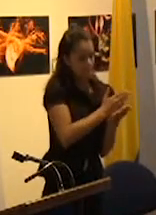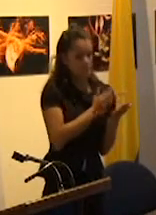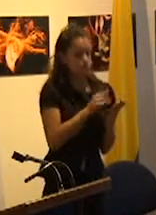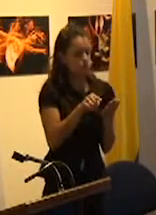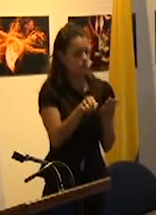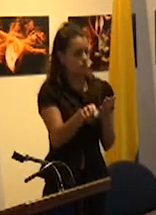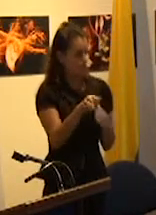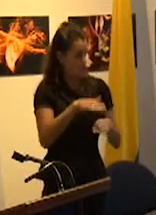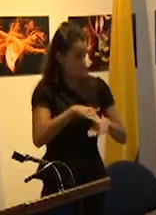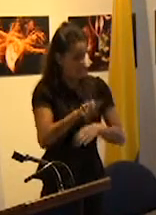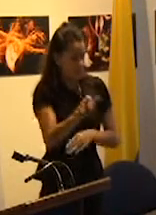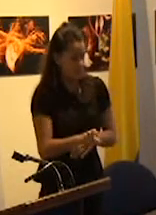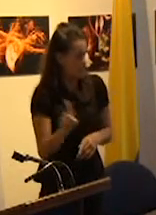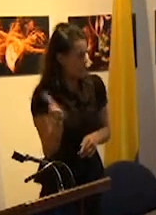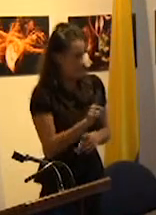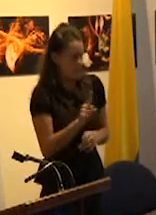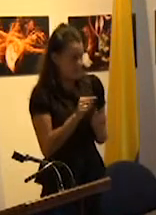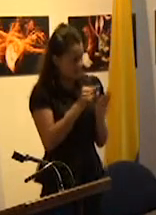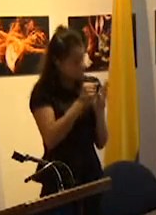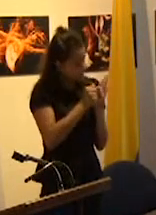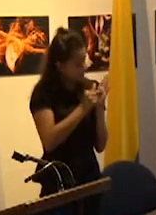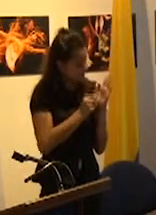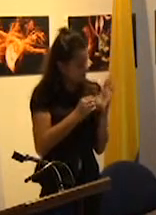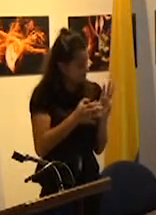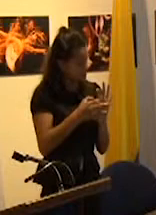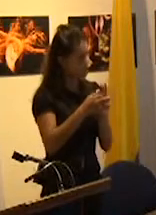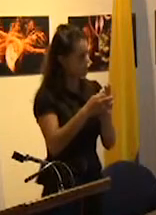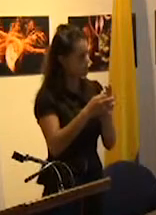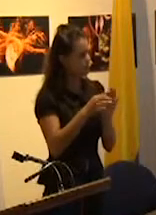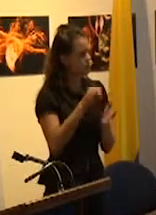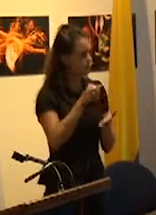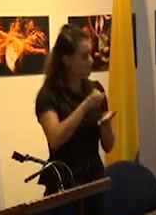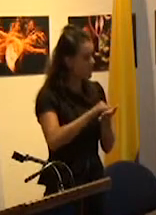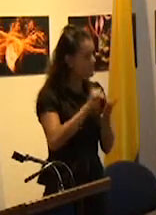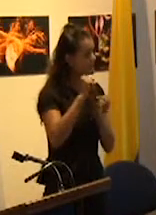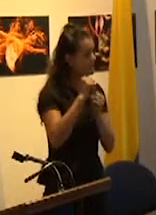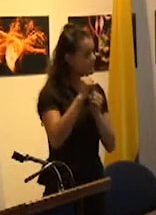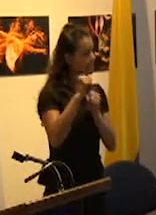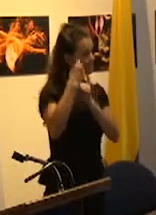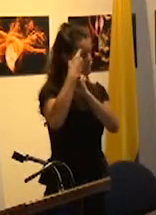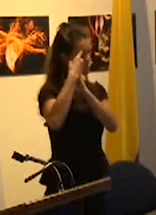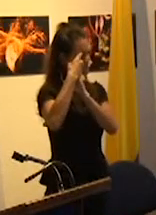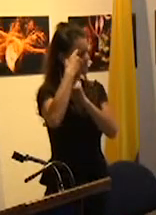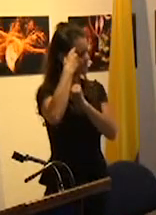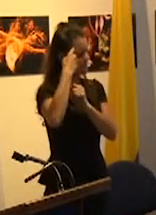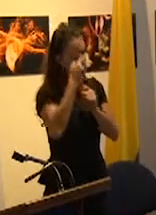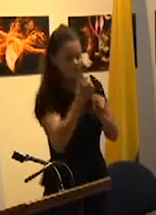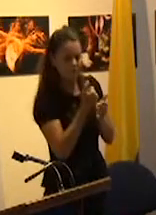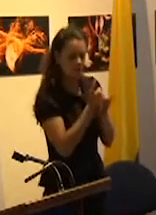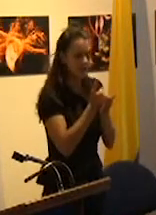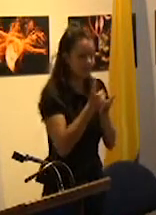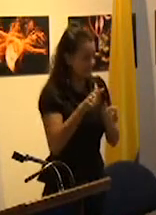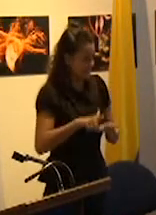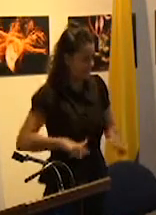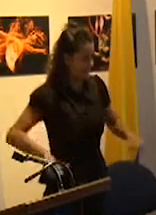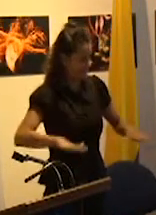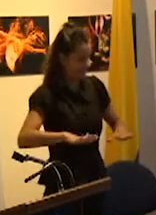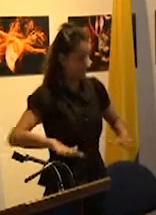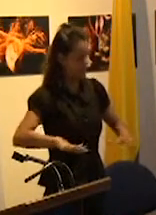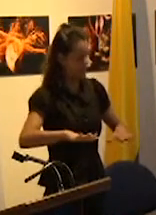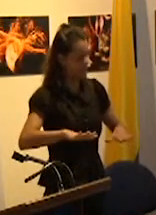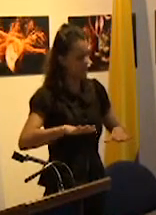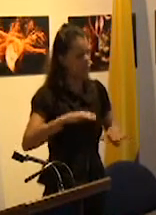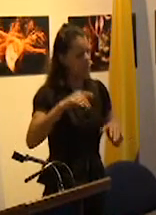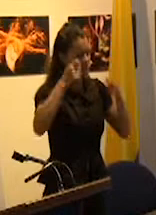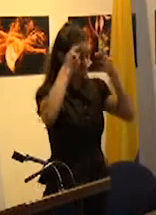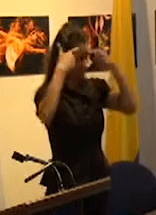el principio de justicia y de solidaridad que subyace en el estado de providencia supone la idea